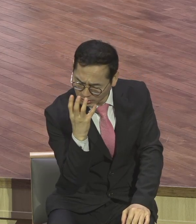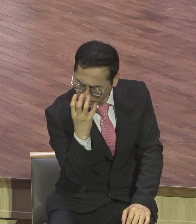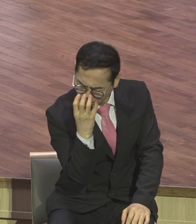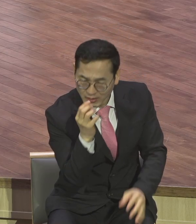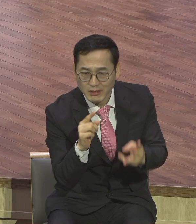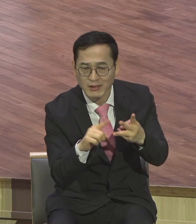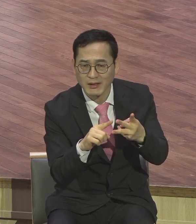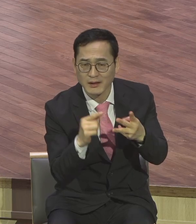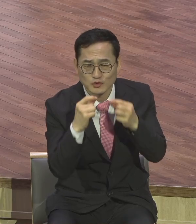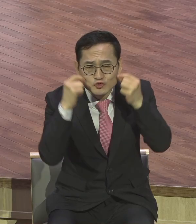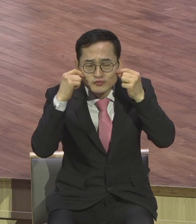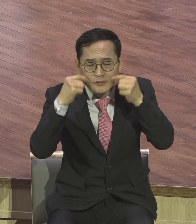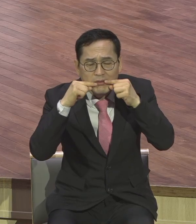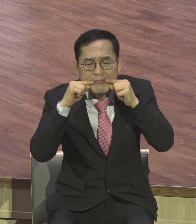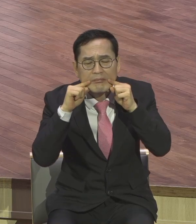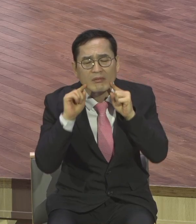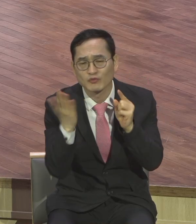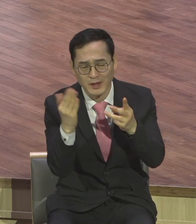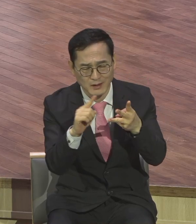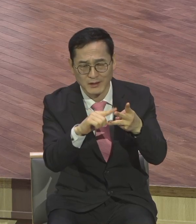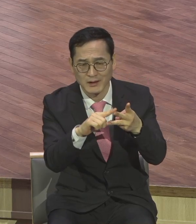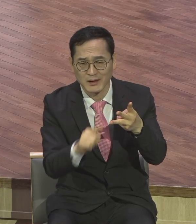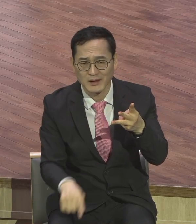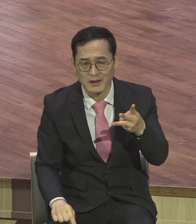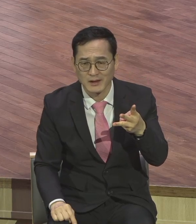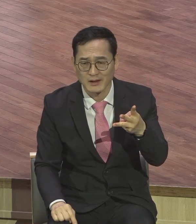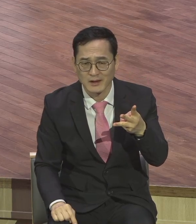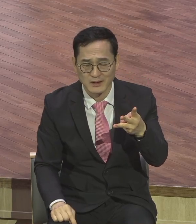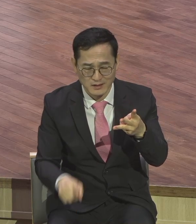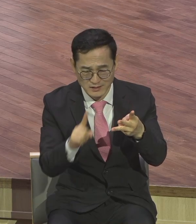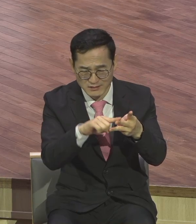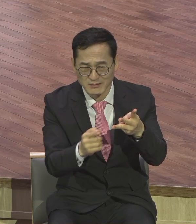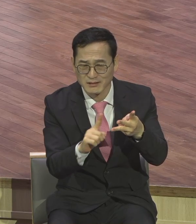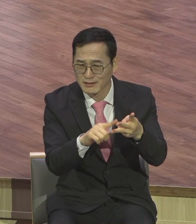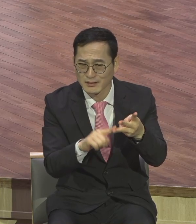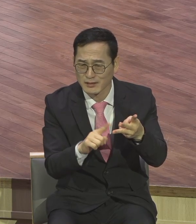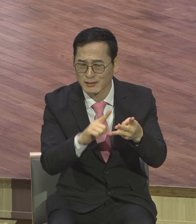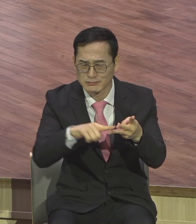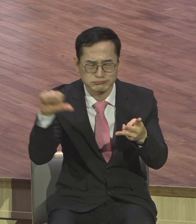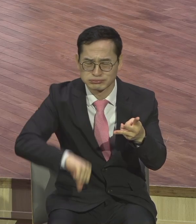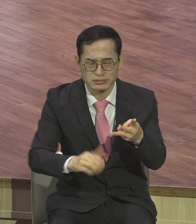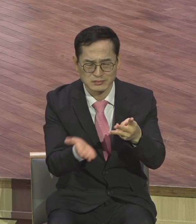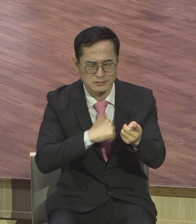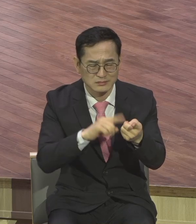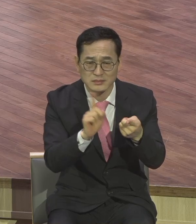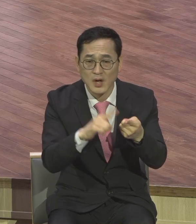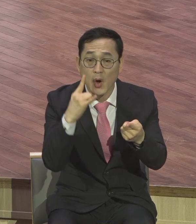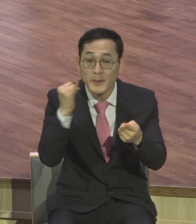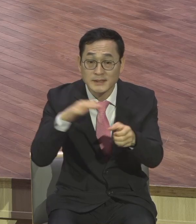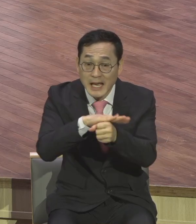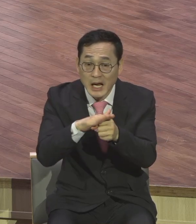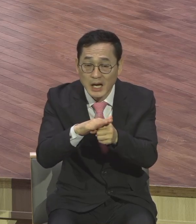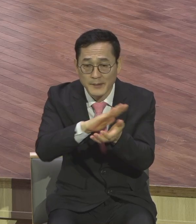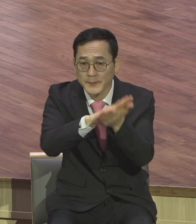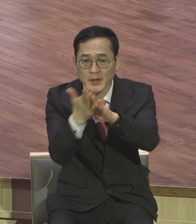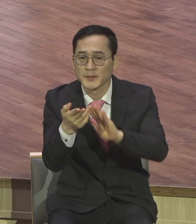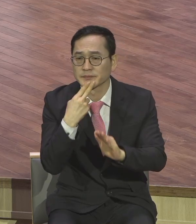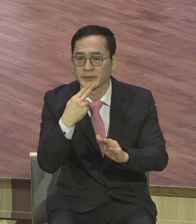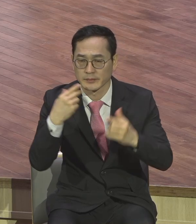그런데 오직 하나만 남았는데 어머니의 사랑이었어요. 어머니의